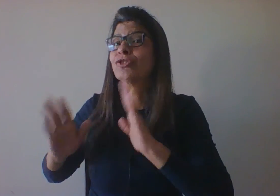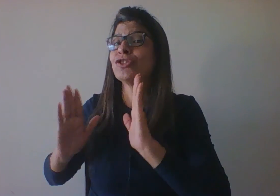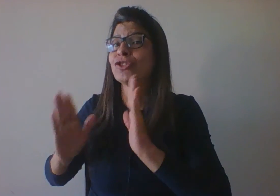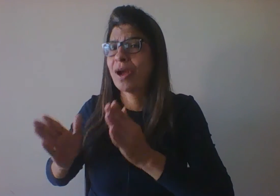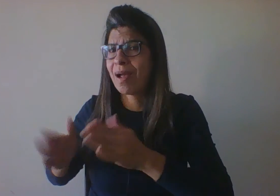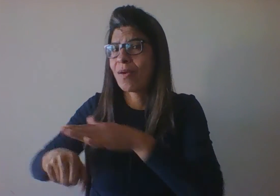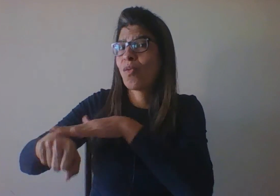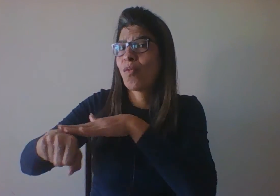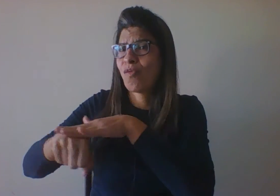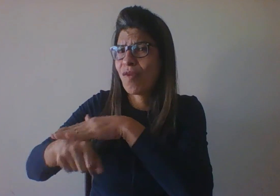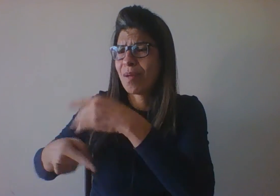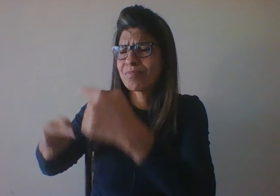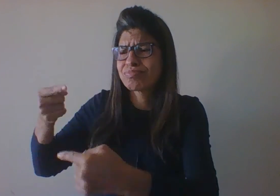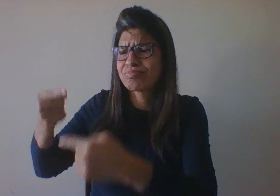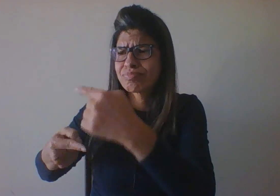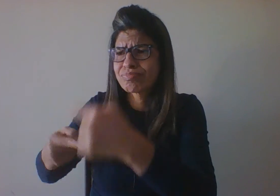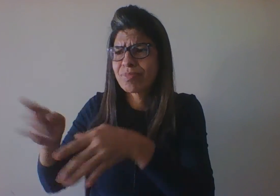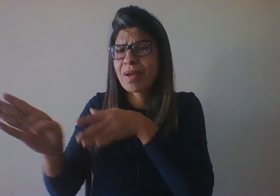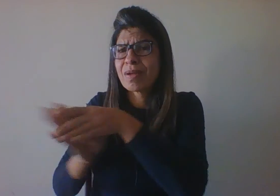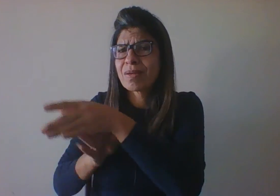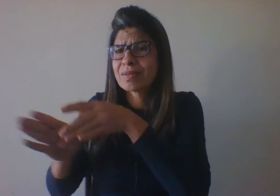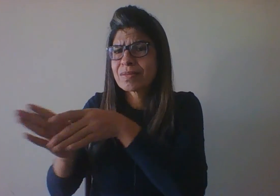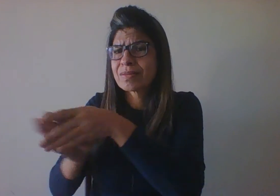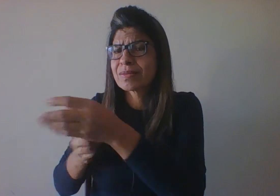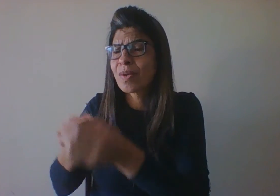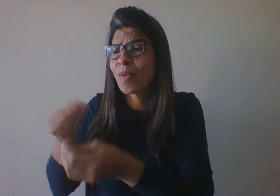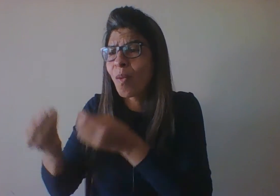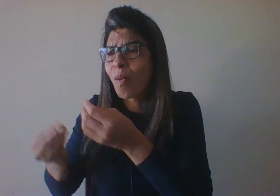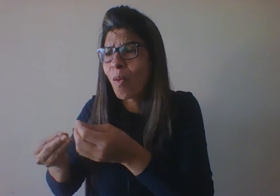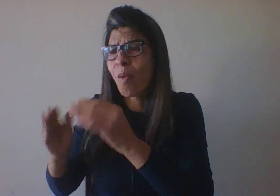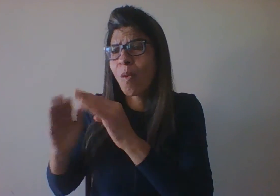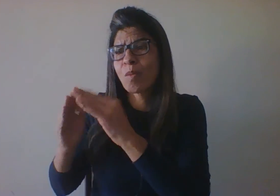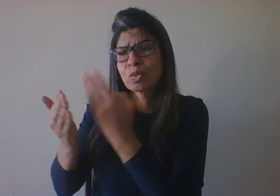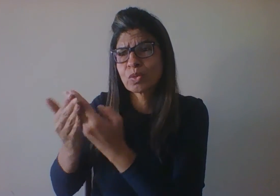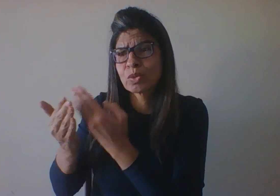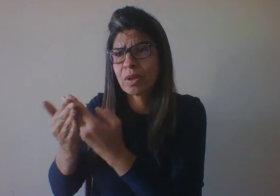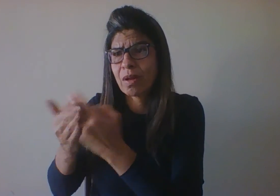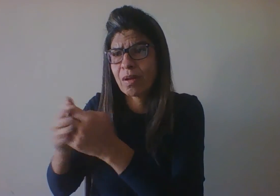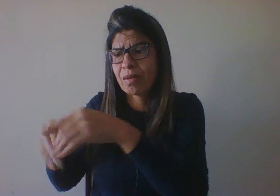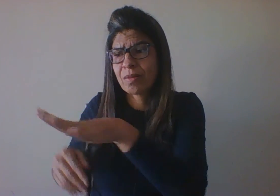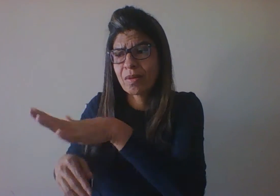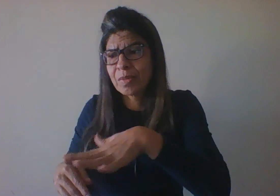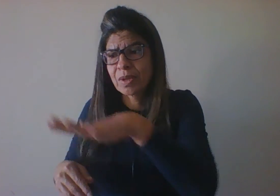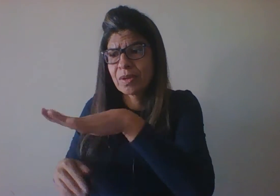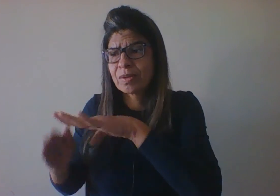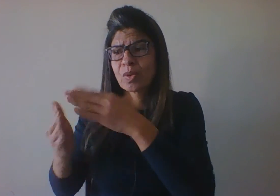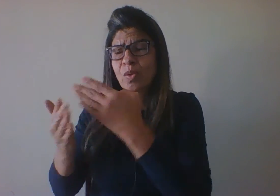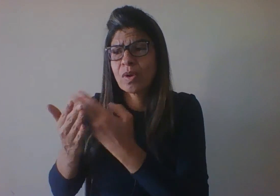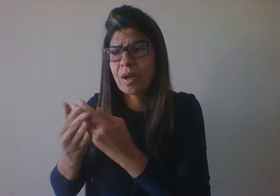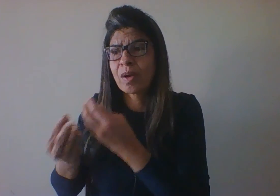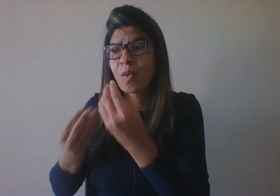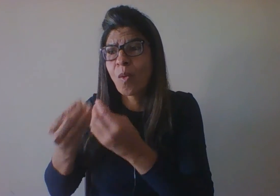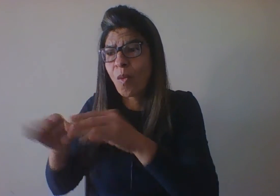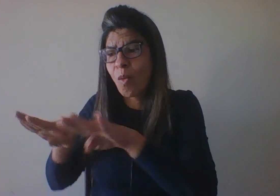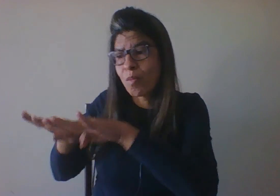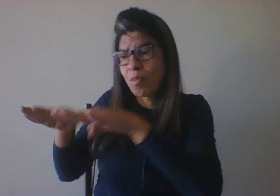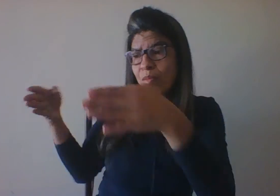no ambiente escolar, ou se comportar à mesa, ou se comportar com seus familiares. Então, nós temos o componente biológico, como seres,